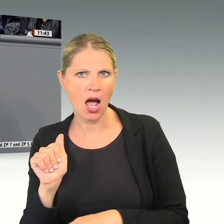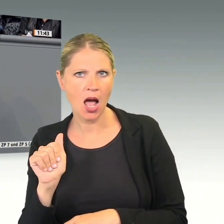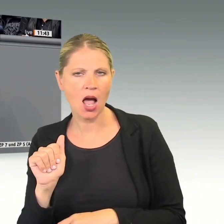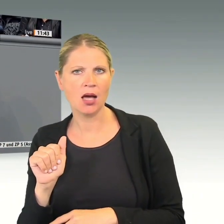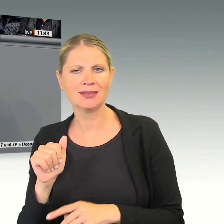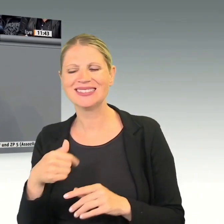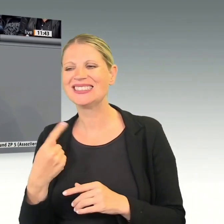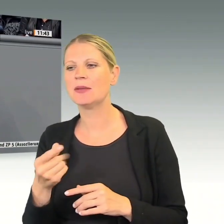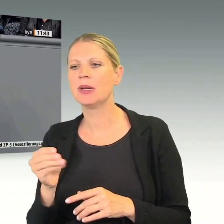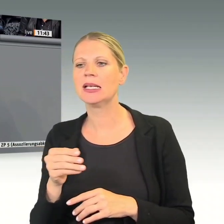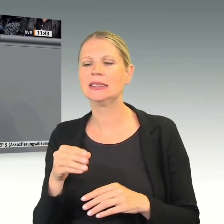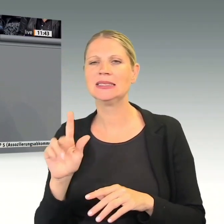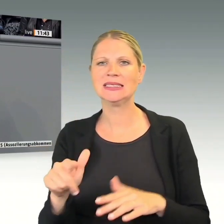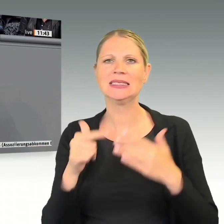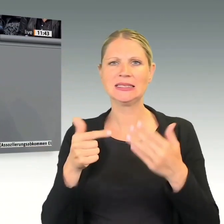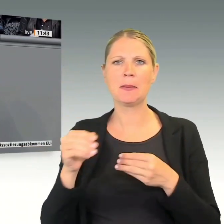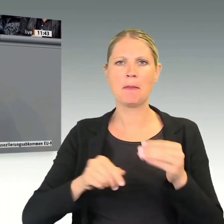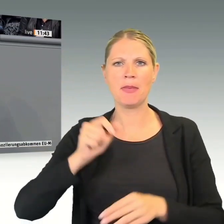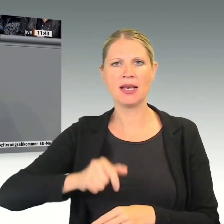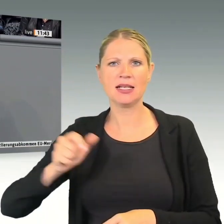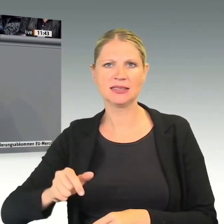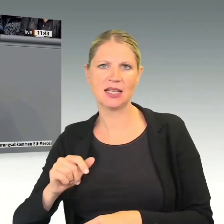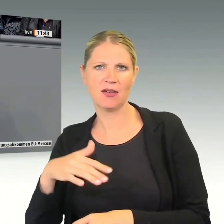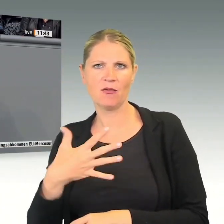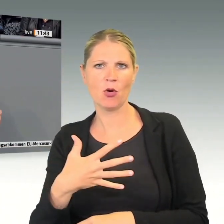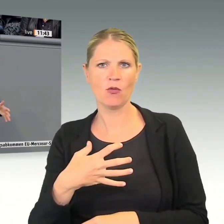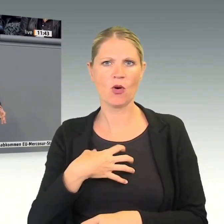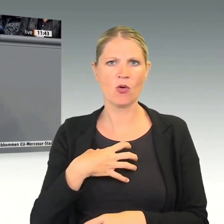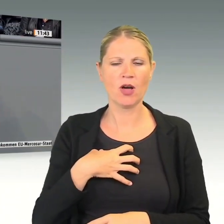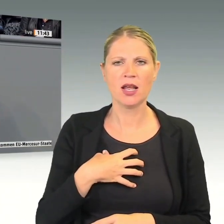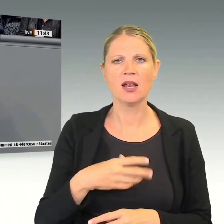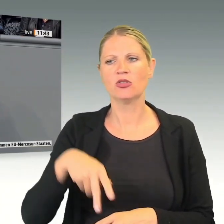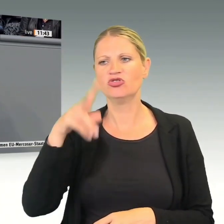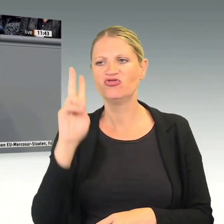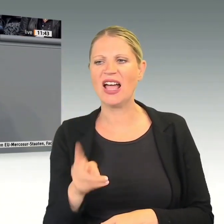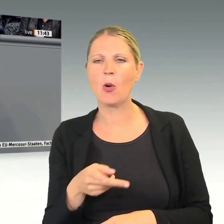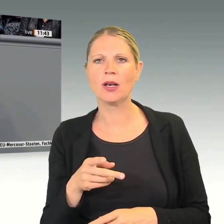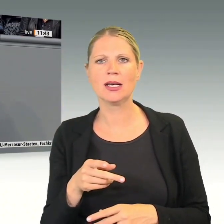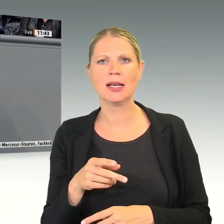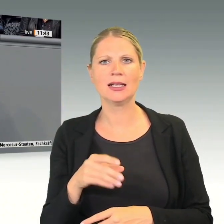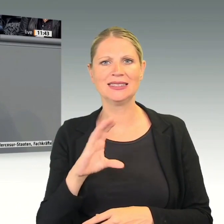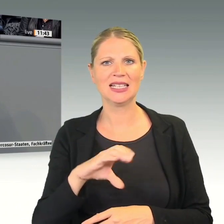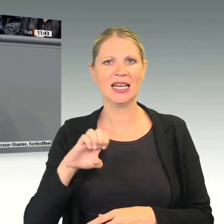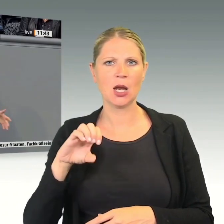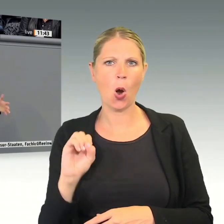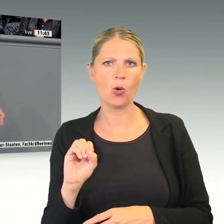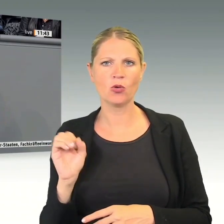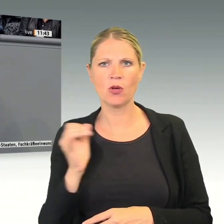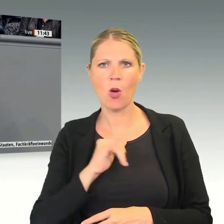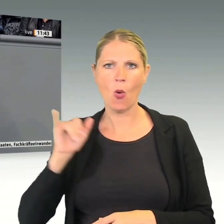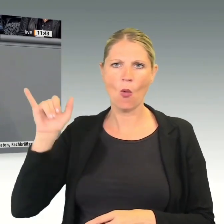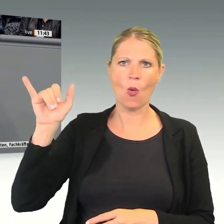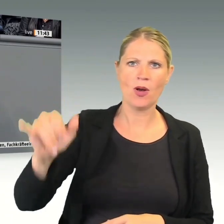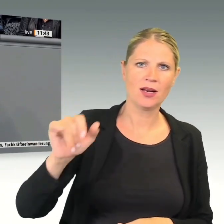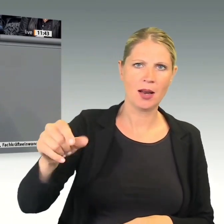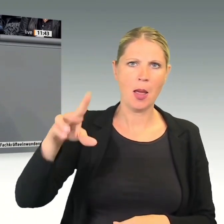fünf Gouverneuren und 200 CEOs aus den größten Unternehmen nach Peking fliegt, um dort neue Deals zu machen, dann